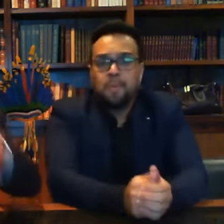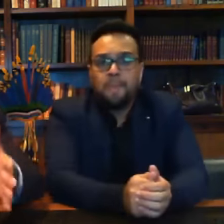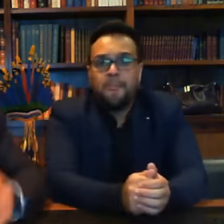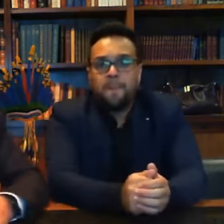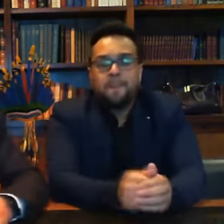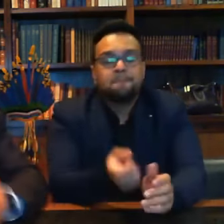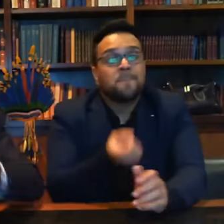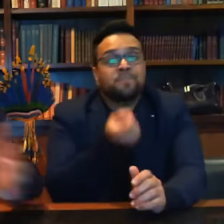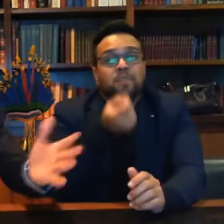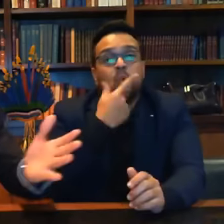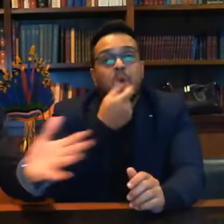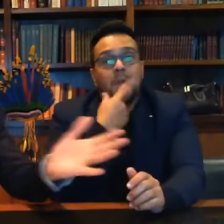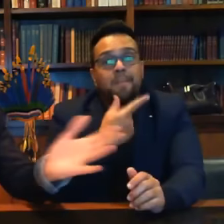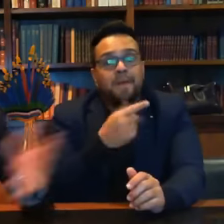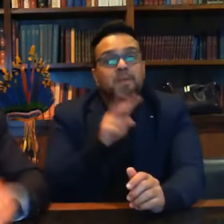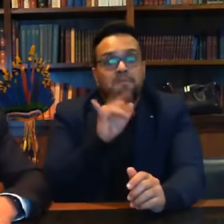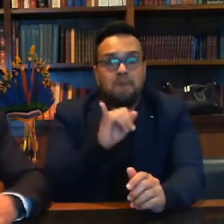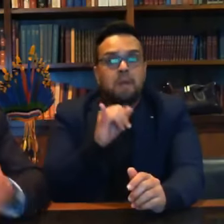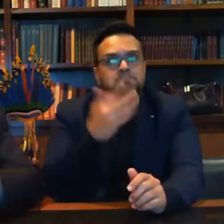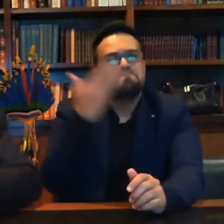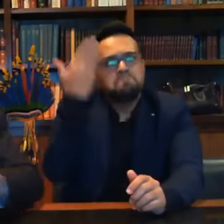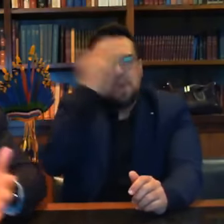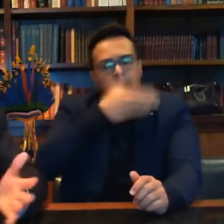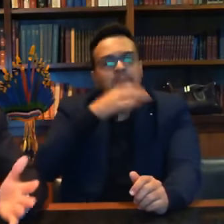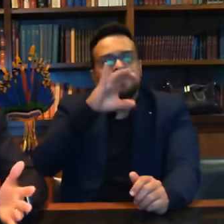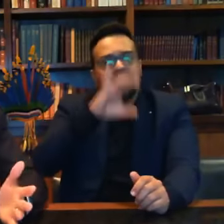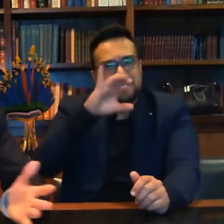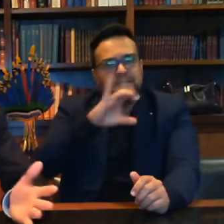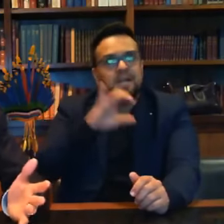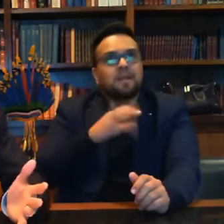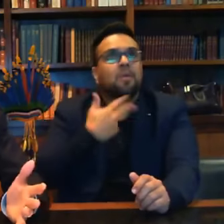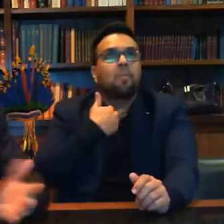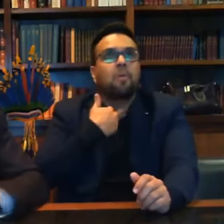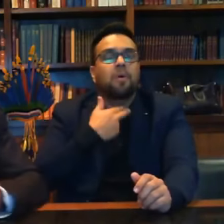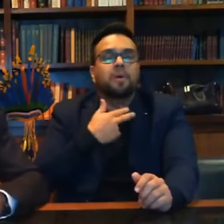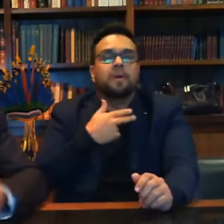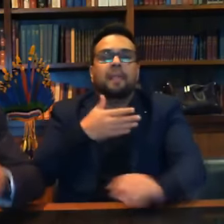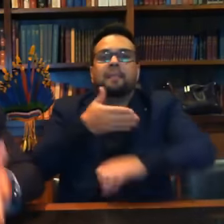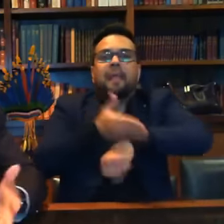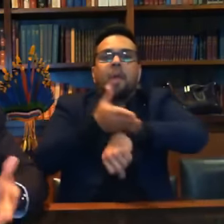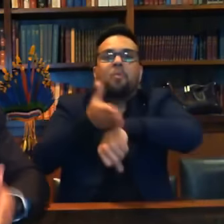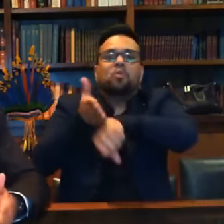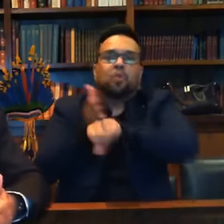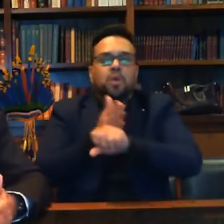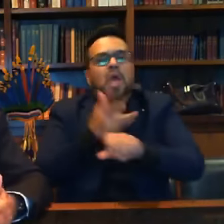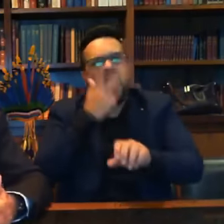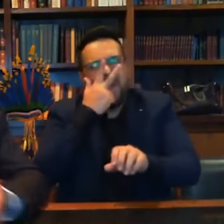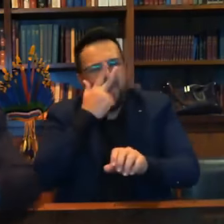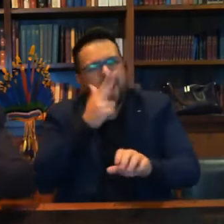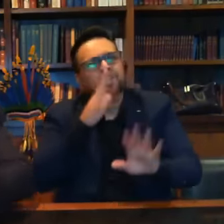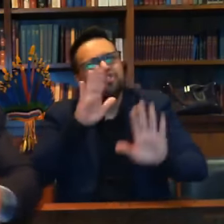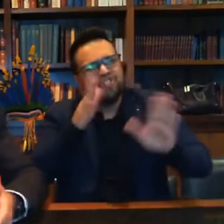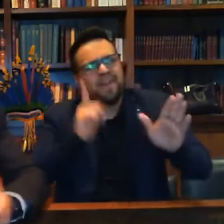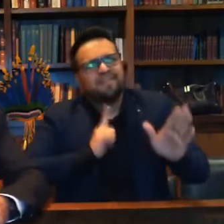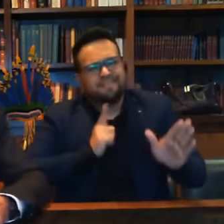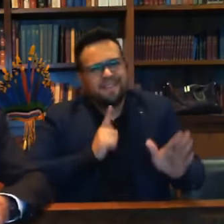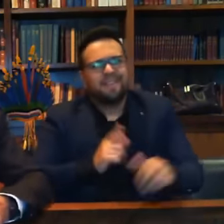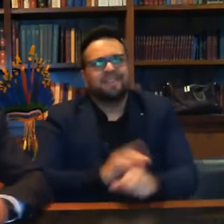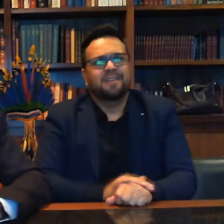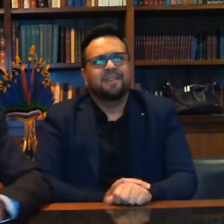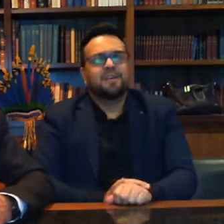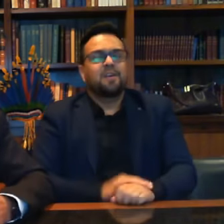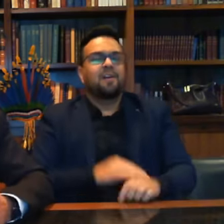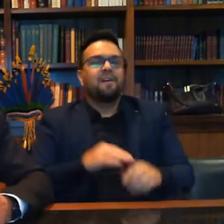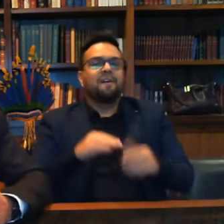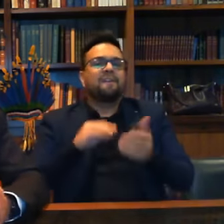um remédio que vai ter essa comprovação científica? Não pode ficar o tempo todo aí. A gente desconfia até que já tem isso aí. Está faltando só o ponto final,